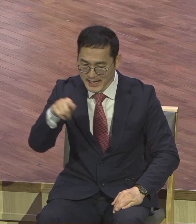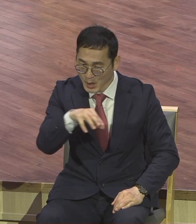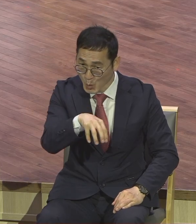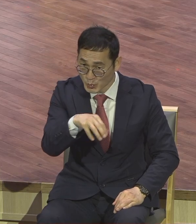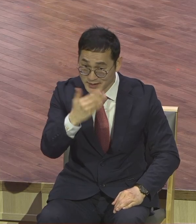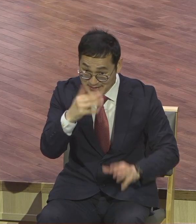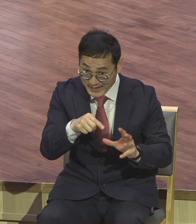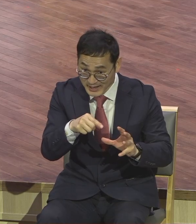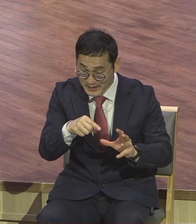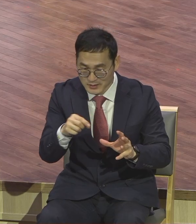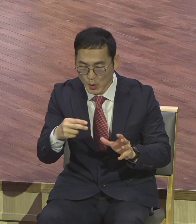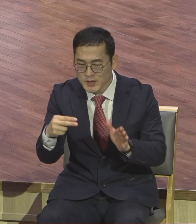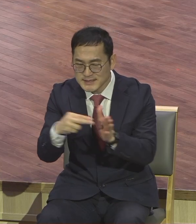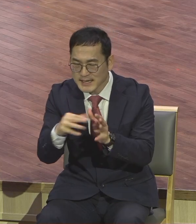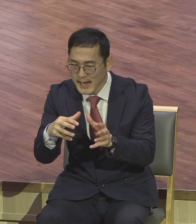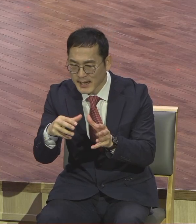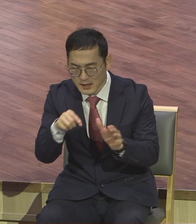시리아에서 순교했다고 나와 있습니다.